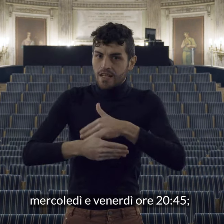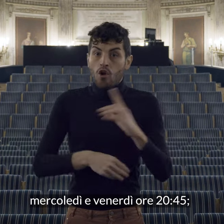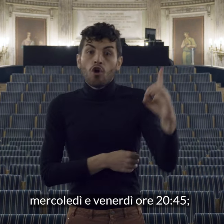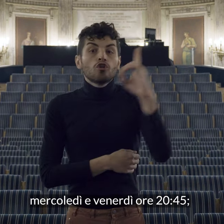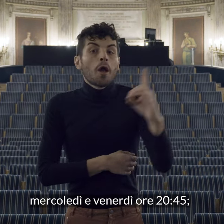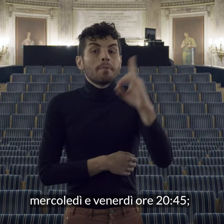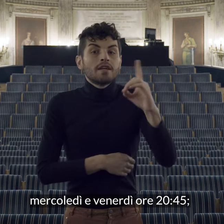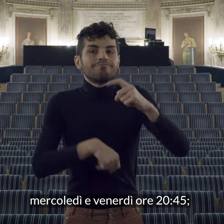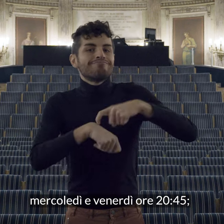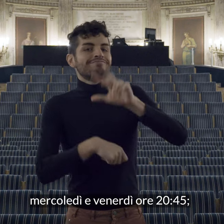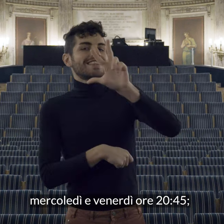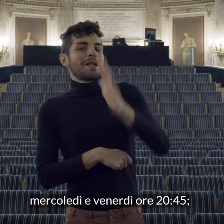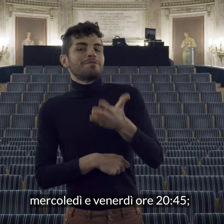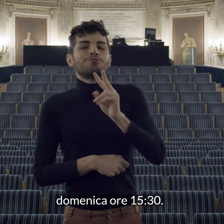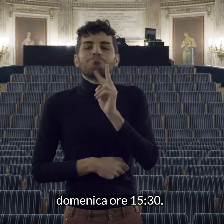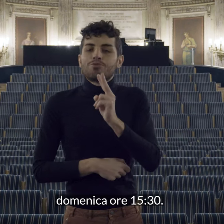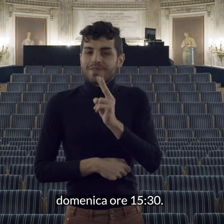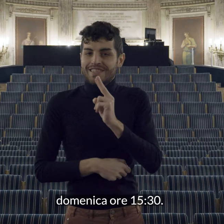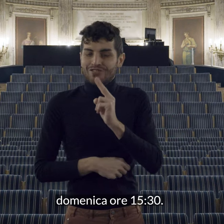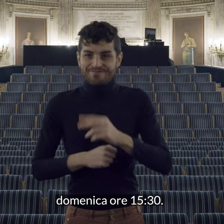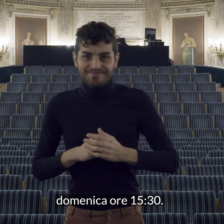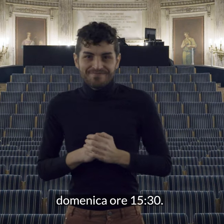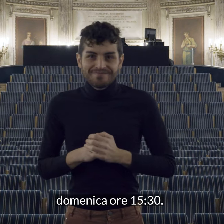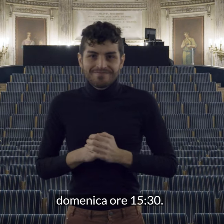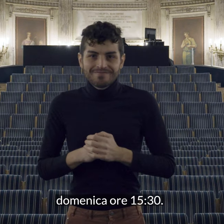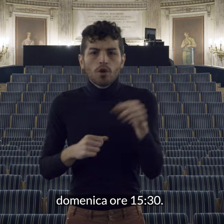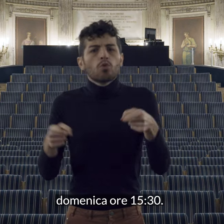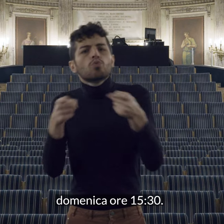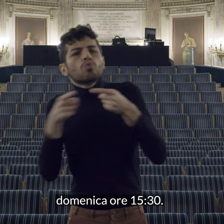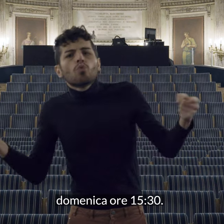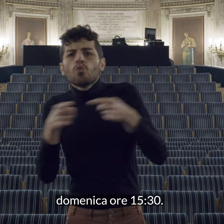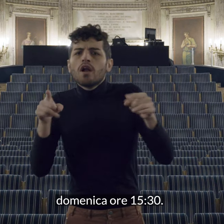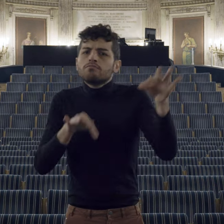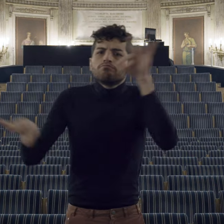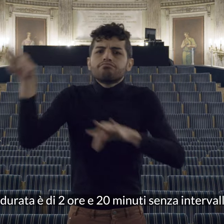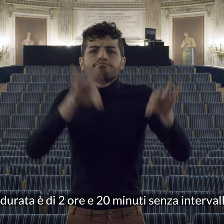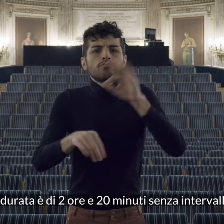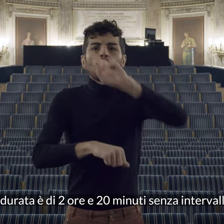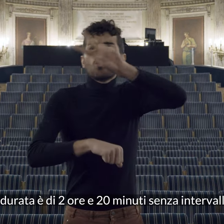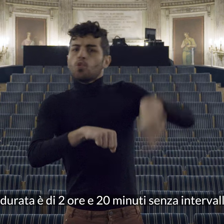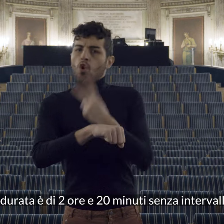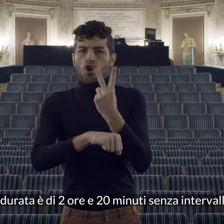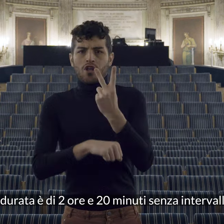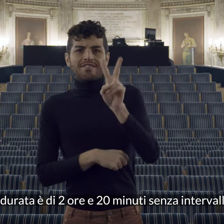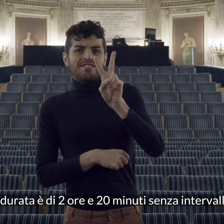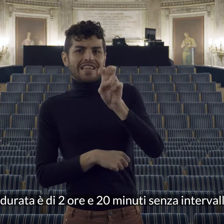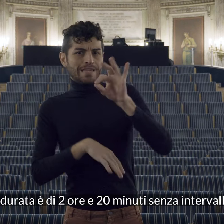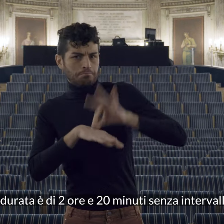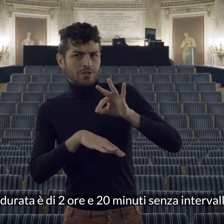20 e 45 domenica ore 15 e 30 la durata è di 2 ore e